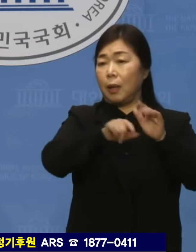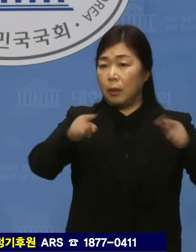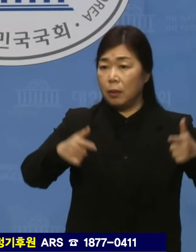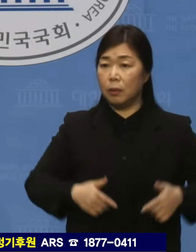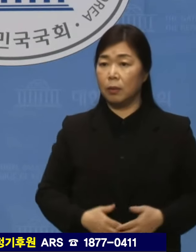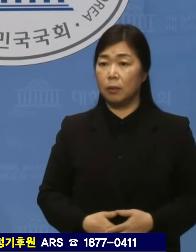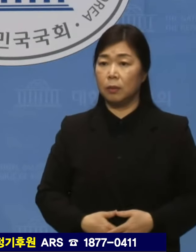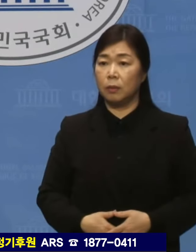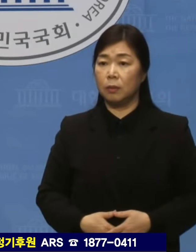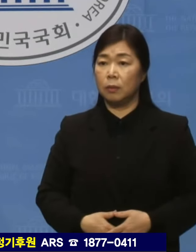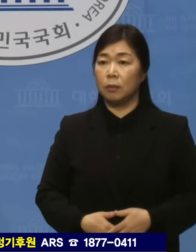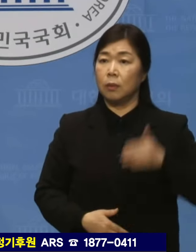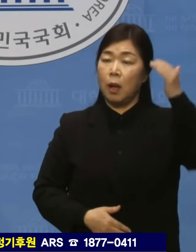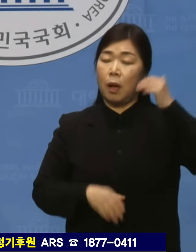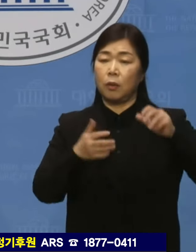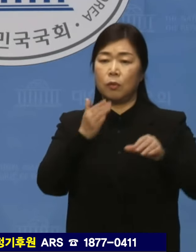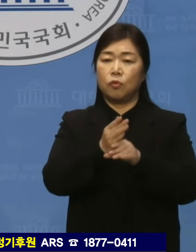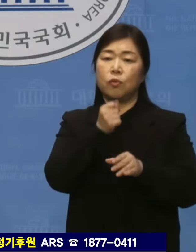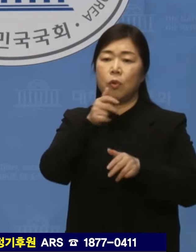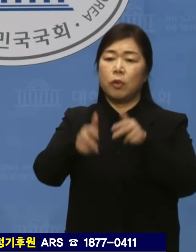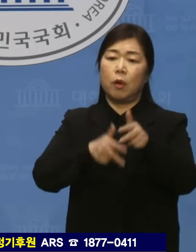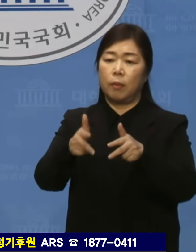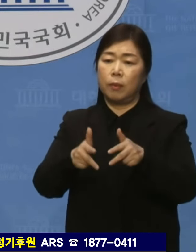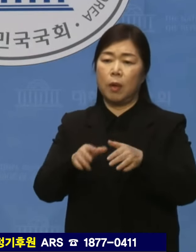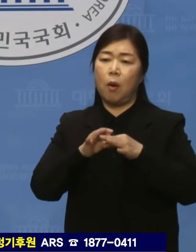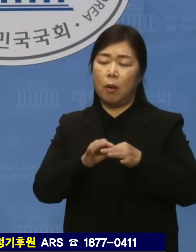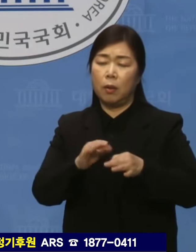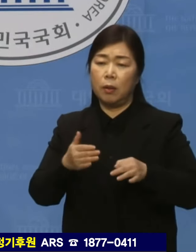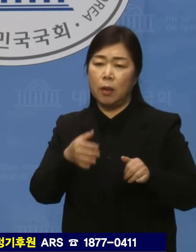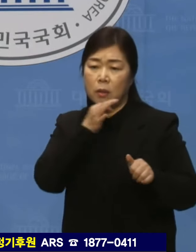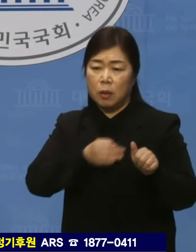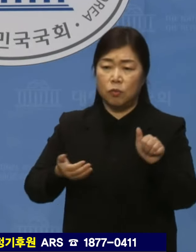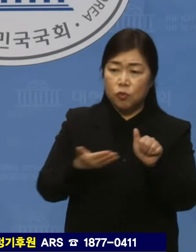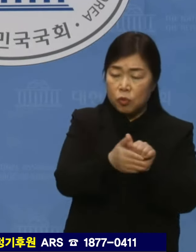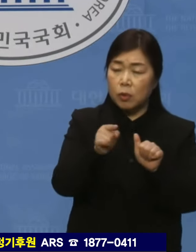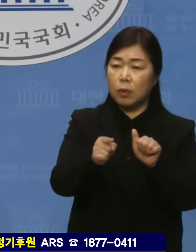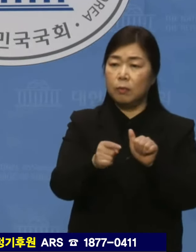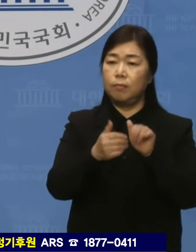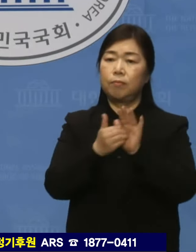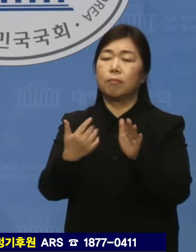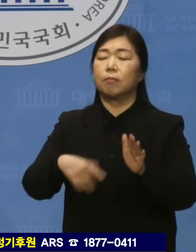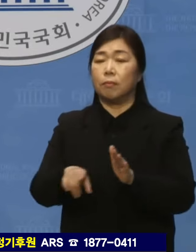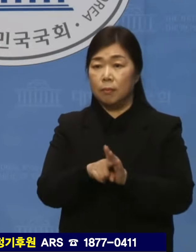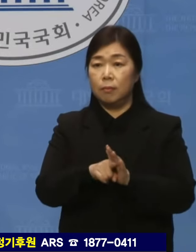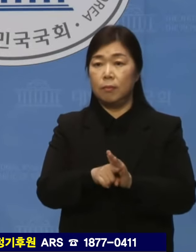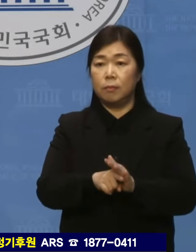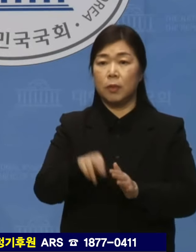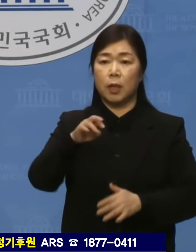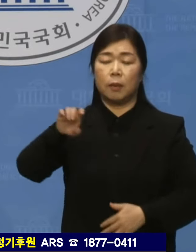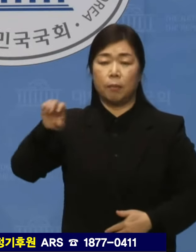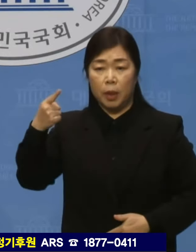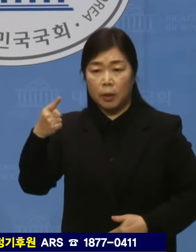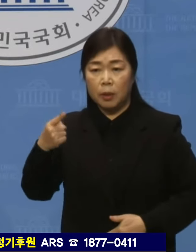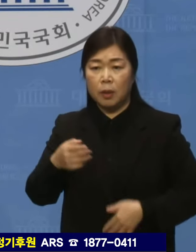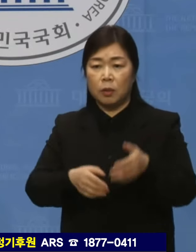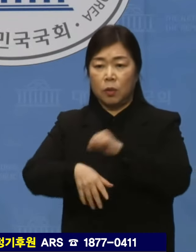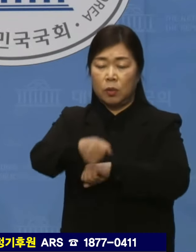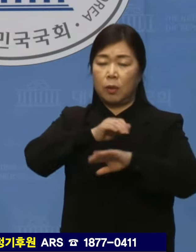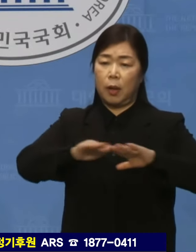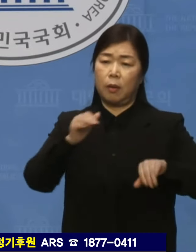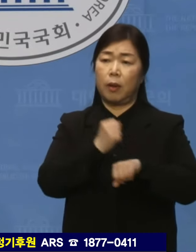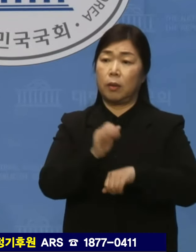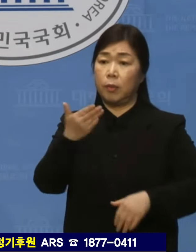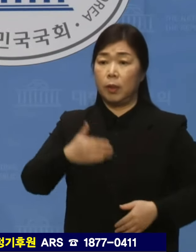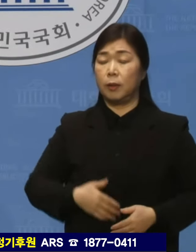미칠 연쇄 파장을 막기 위해서라도 아리백에 적극적으로 대응해야